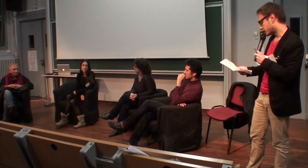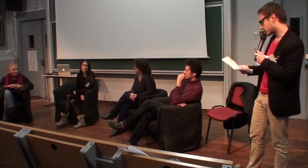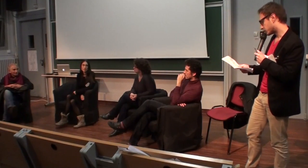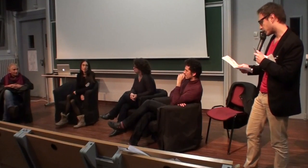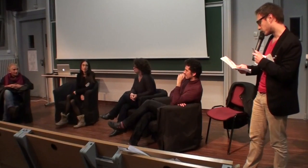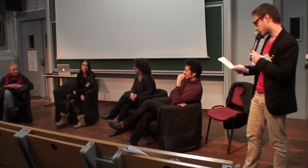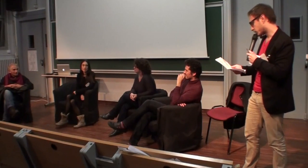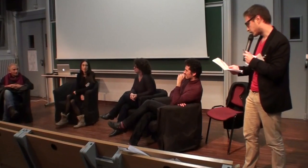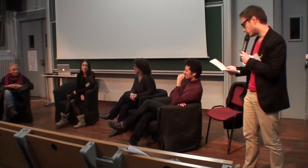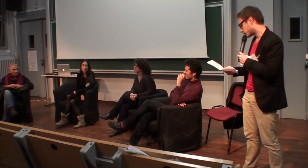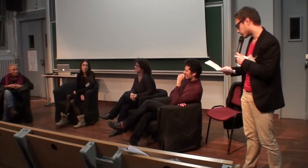clinicienne auprès d'enfants et d'adultes.